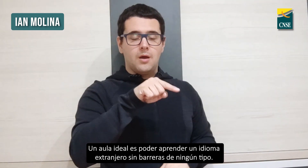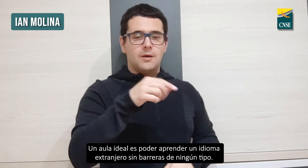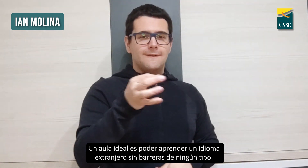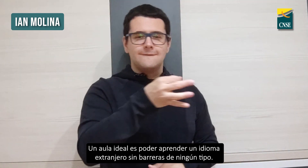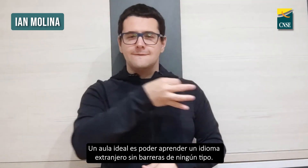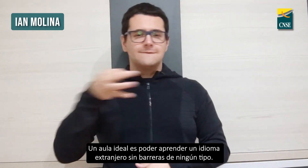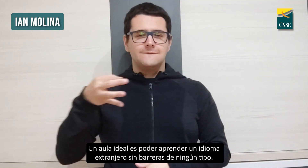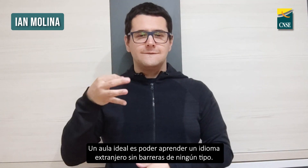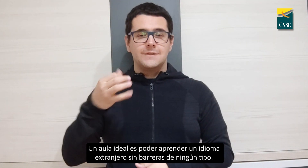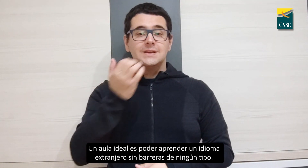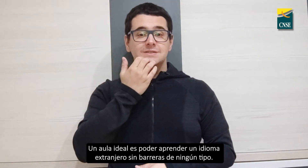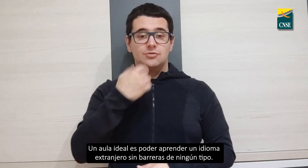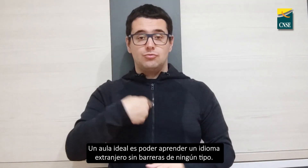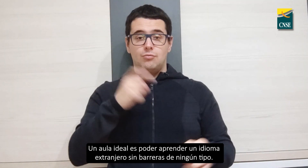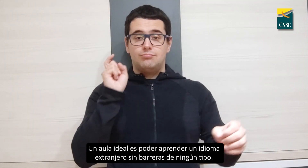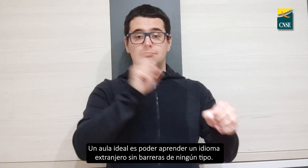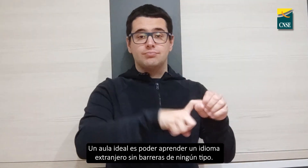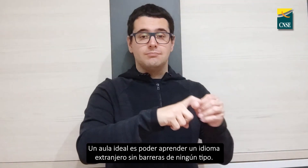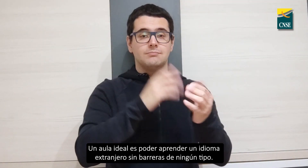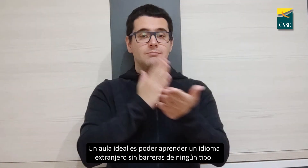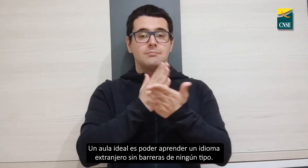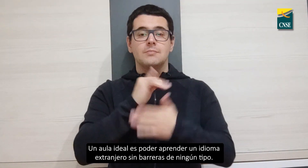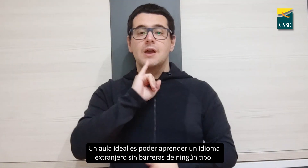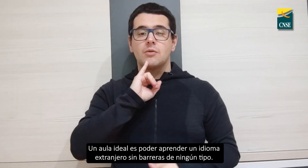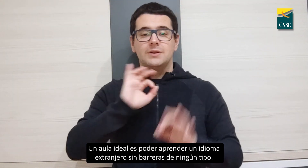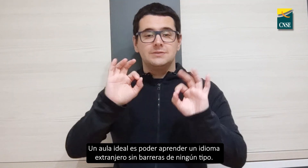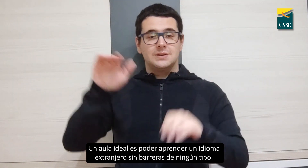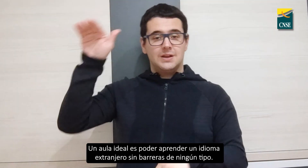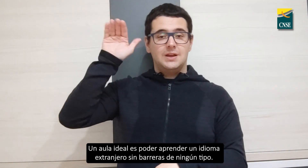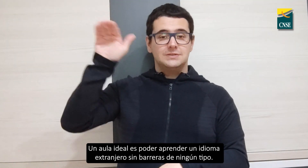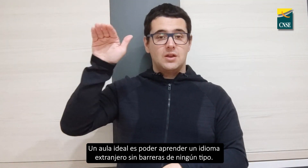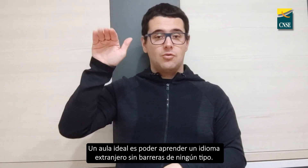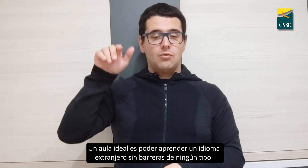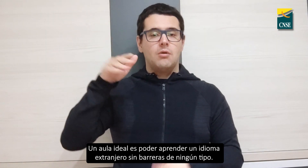Un aula ideal es poder aprender un idioma extranjero sin barreras de ningún tipo.